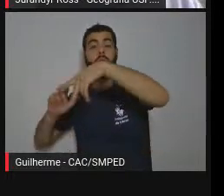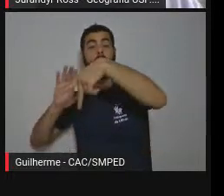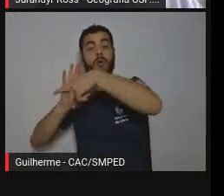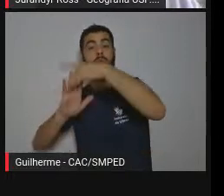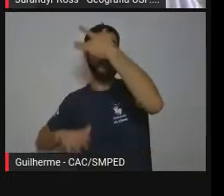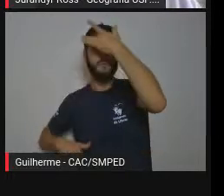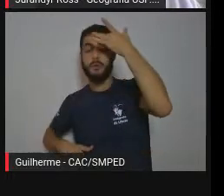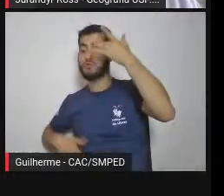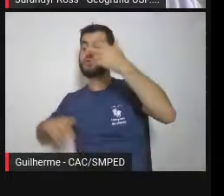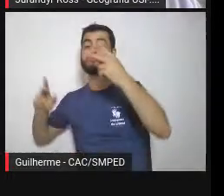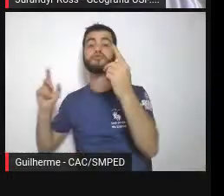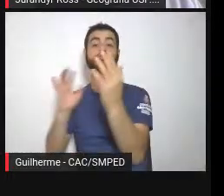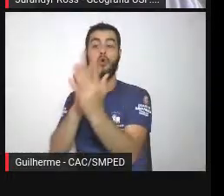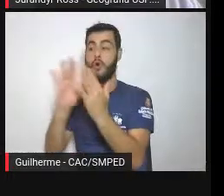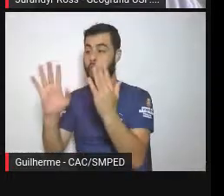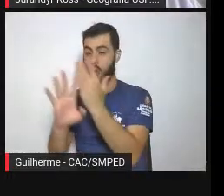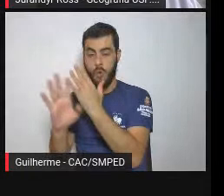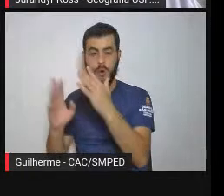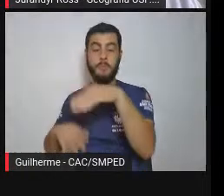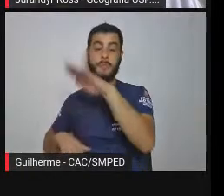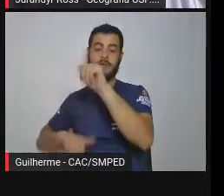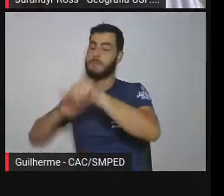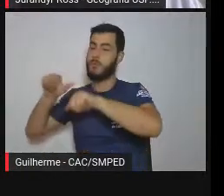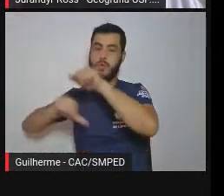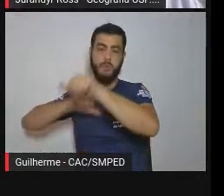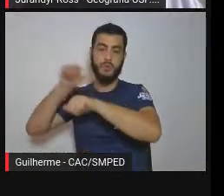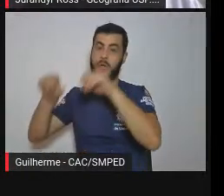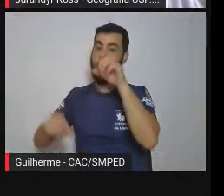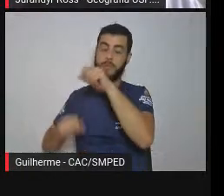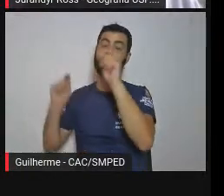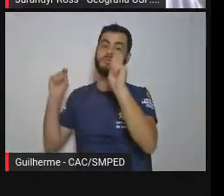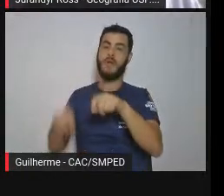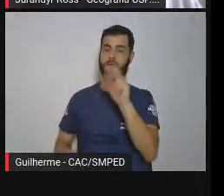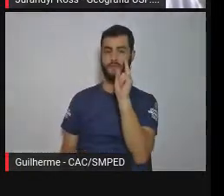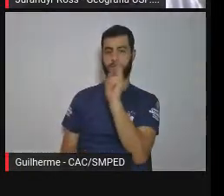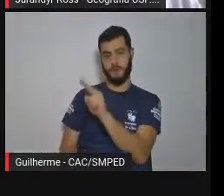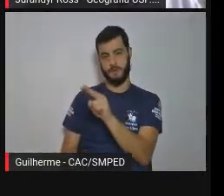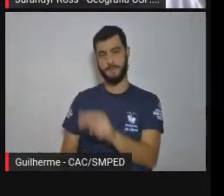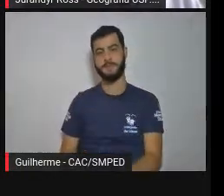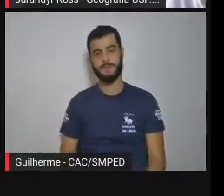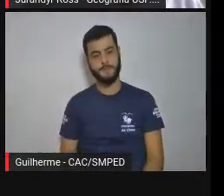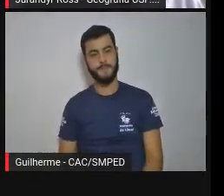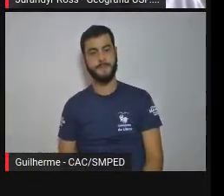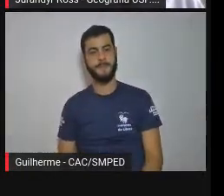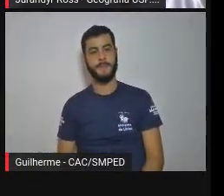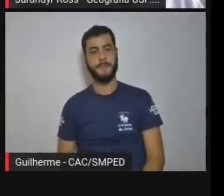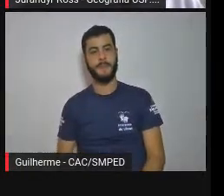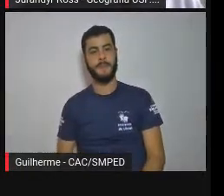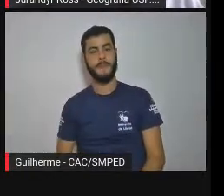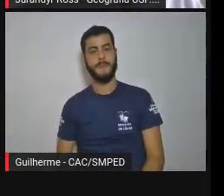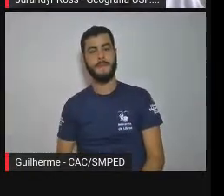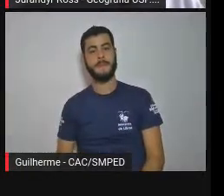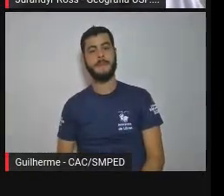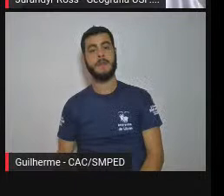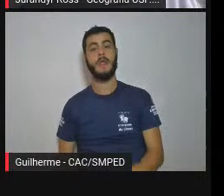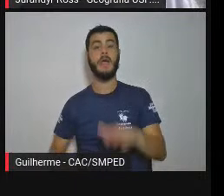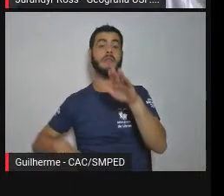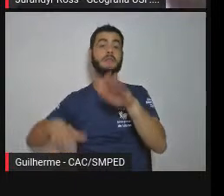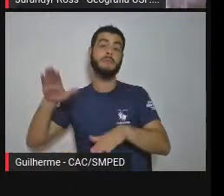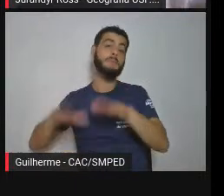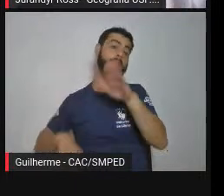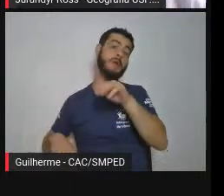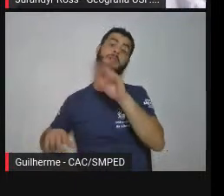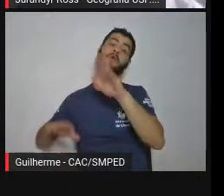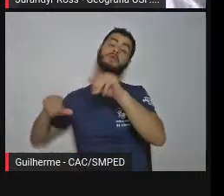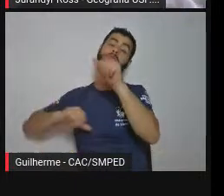visível, tá? A gente tem dificuldade de medir essa velocidade dessa dinâmica, mas ela é visível porque